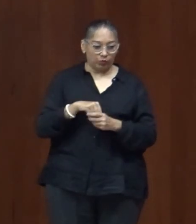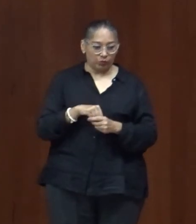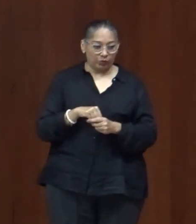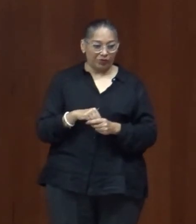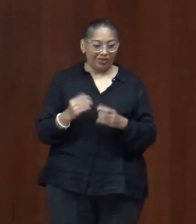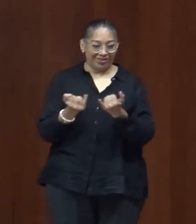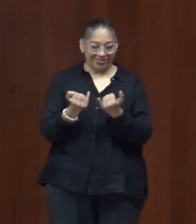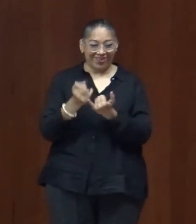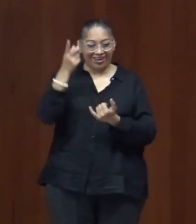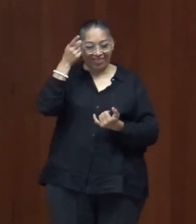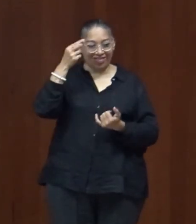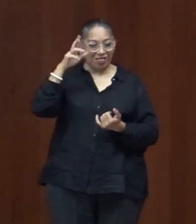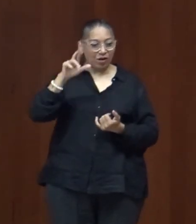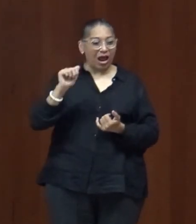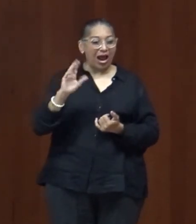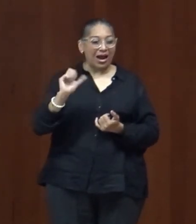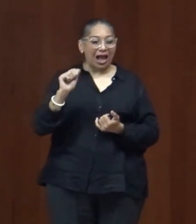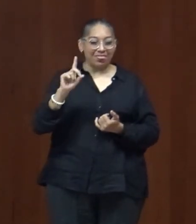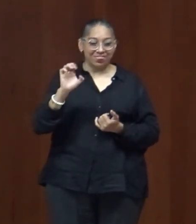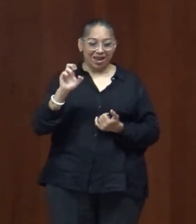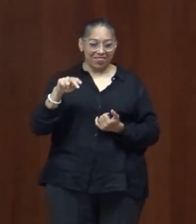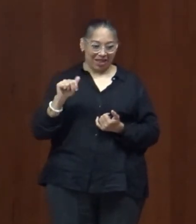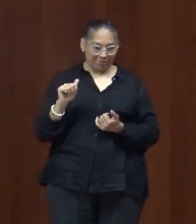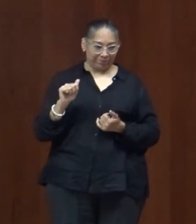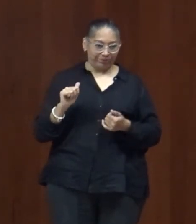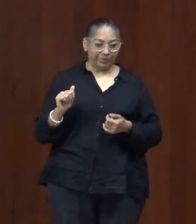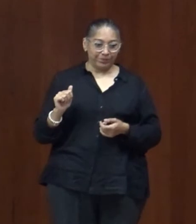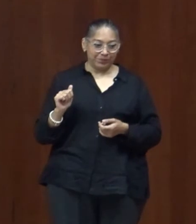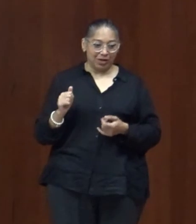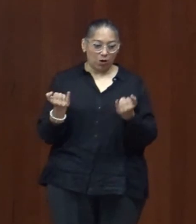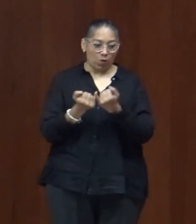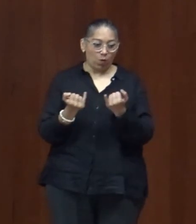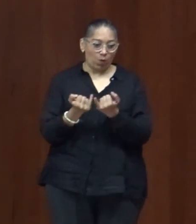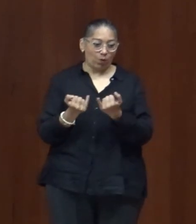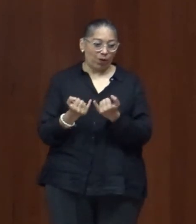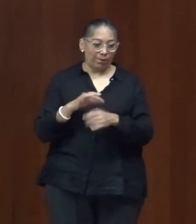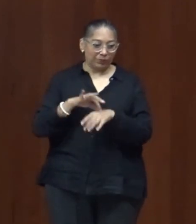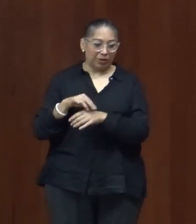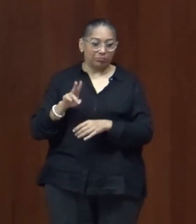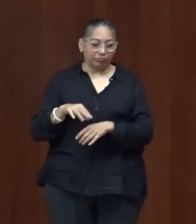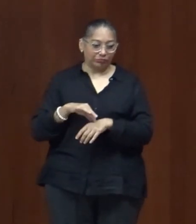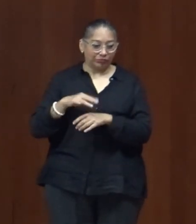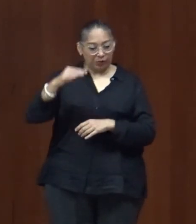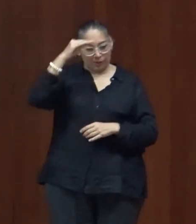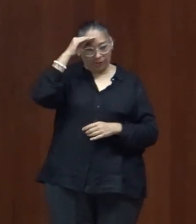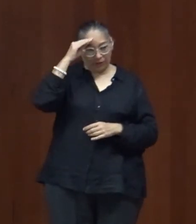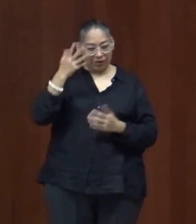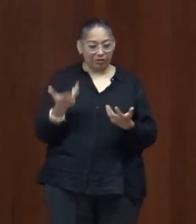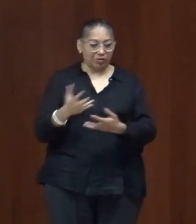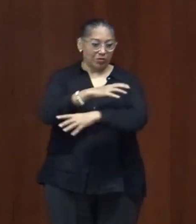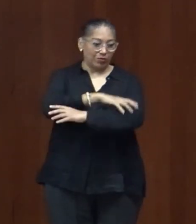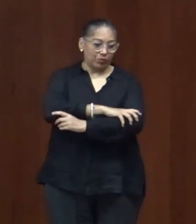cadena para pues realmente empezar a trazar estos lazos entre la forma en la que